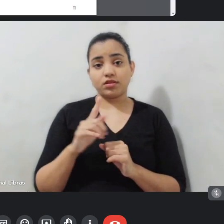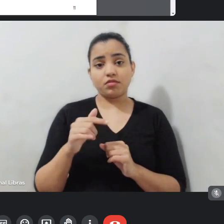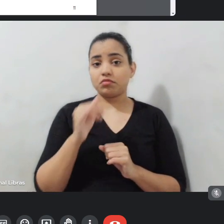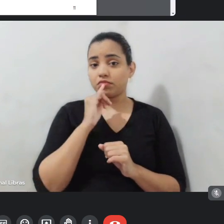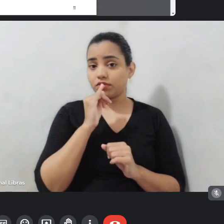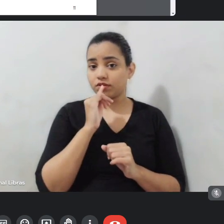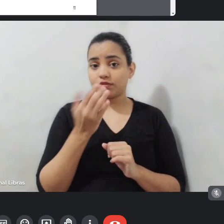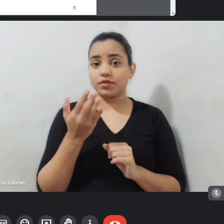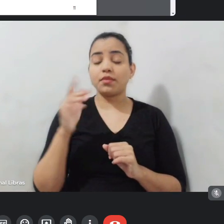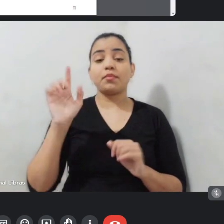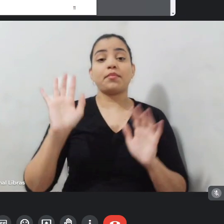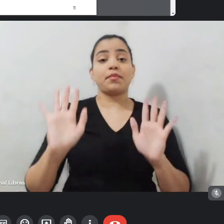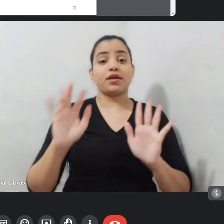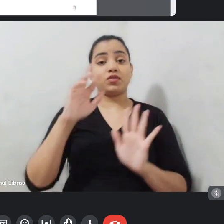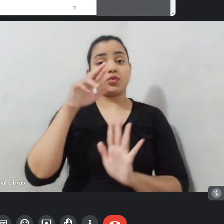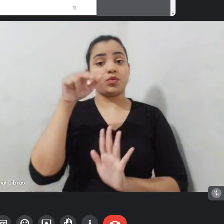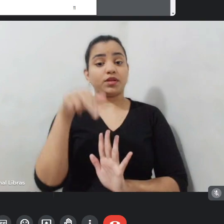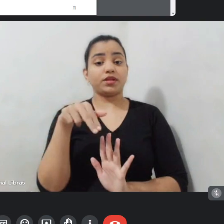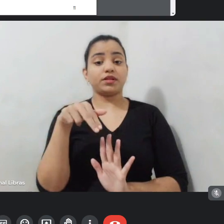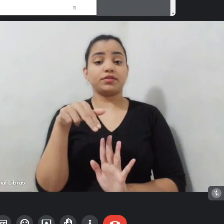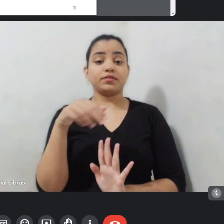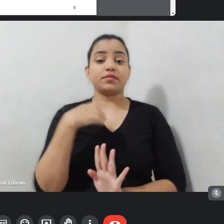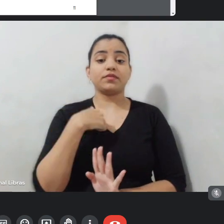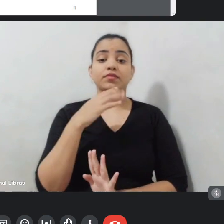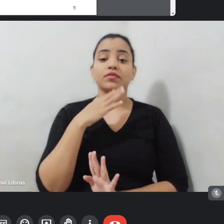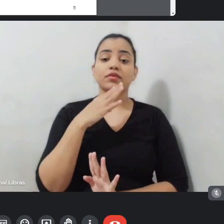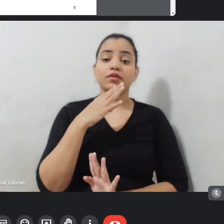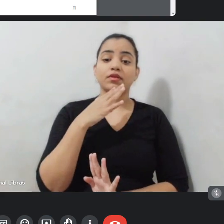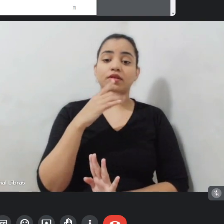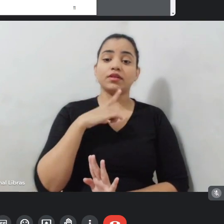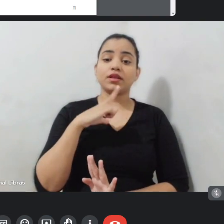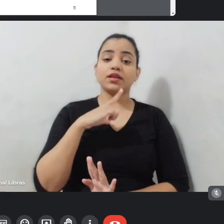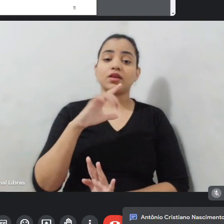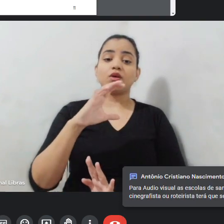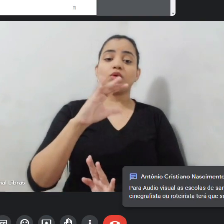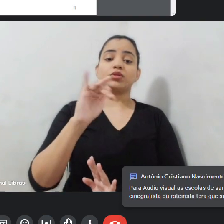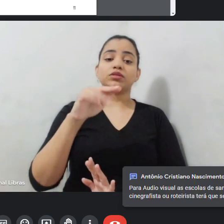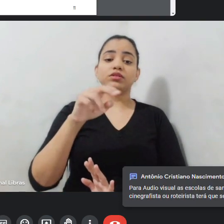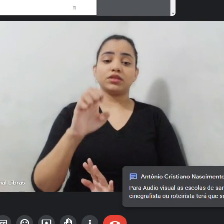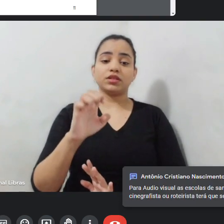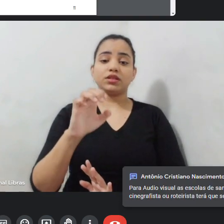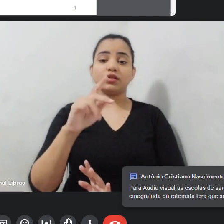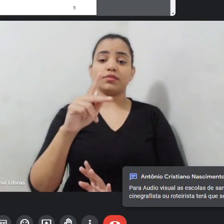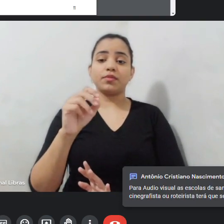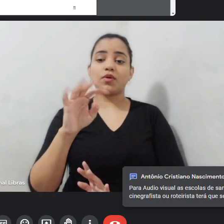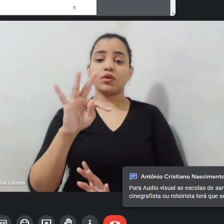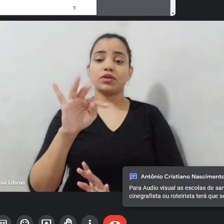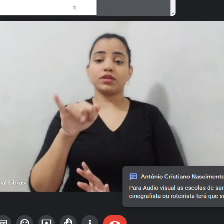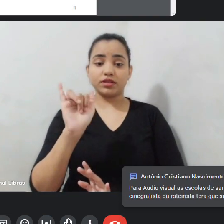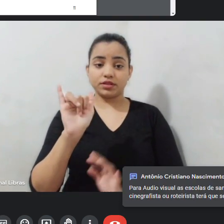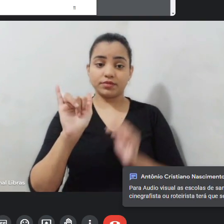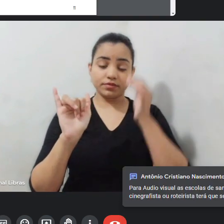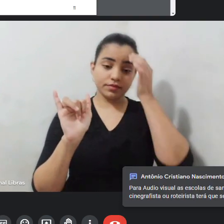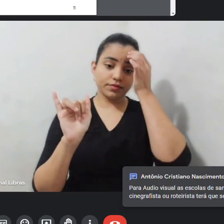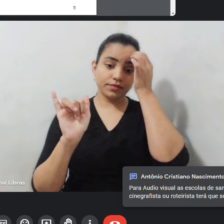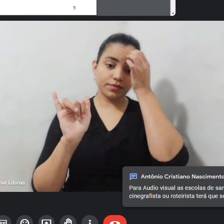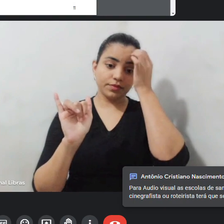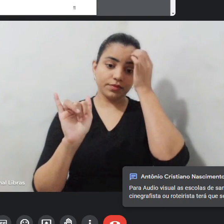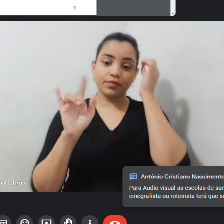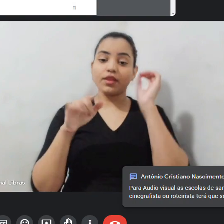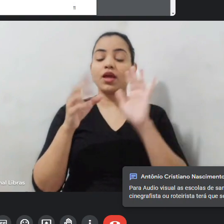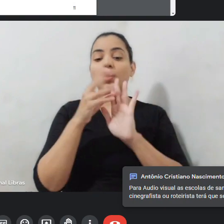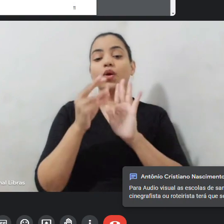no Rio Grande do Norte, que eu conheço até agora, tem o CinePot.org, uma plataforma de conteúdo audiovisual,